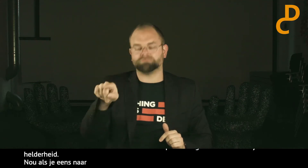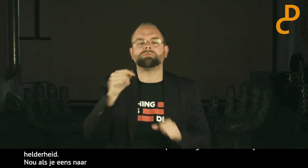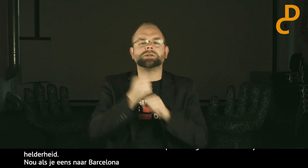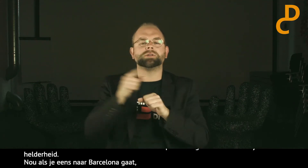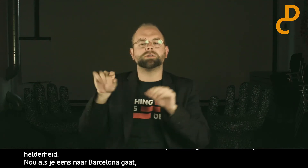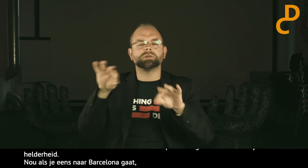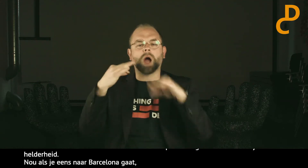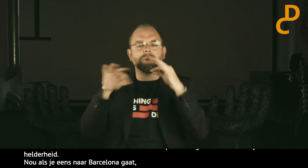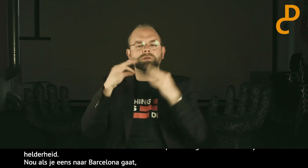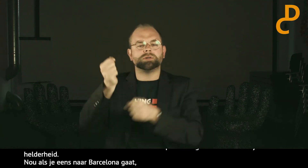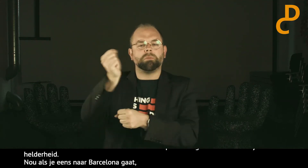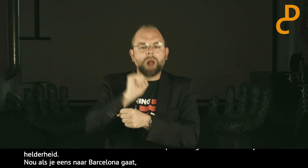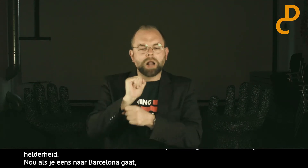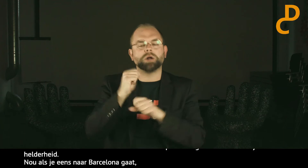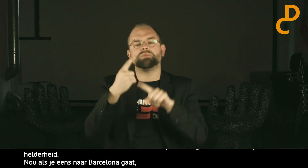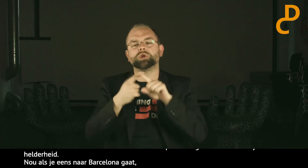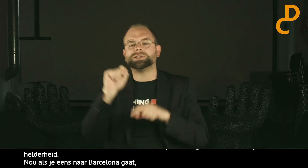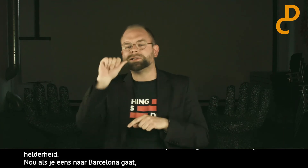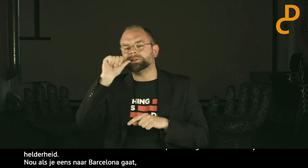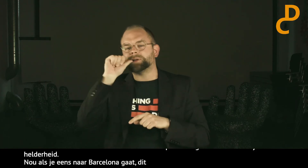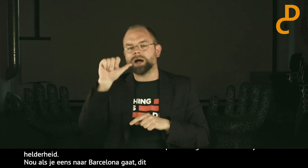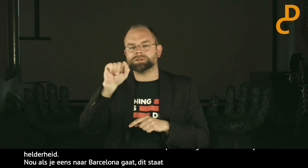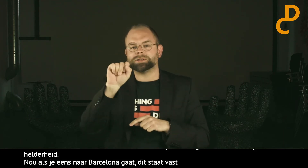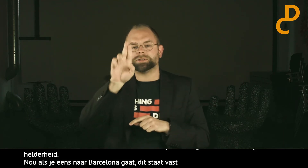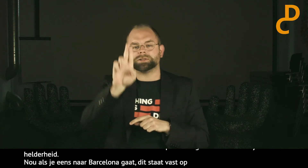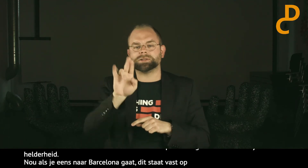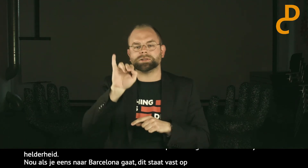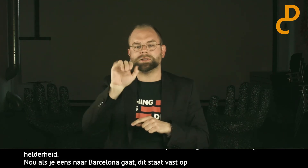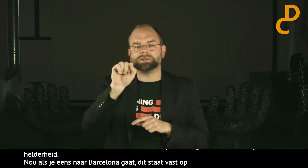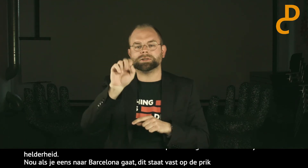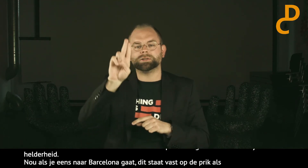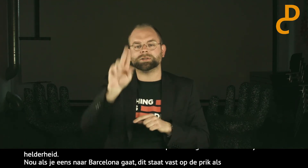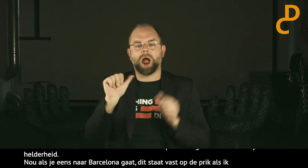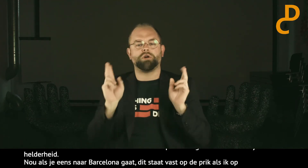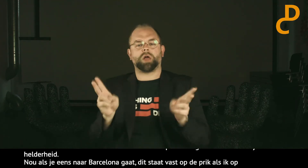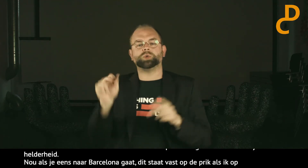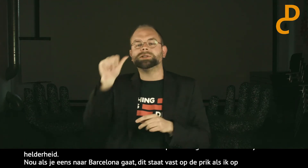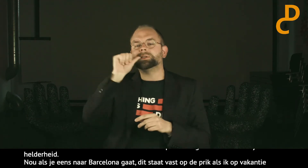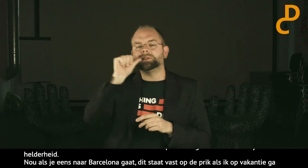Syriab. Dat is een tapasbar en een shisha lounge.